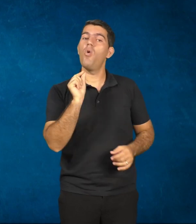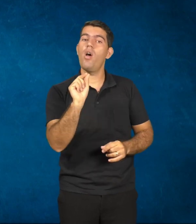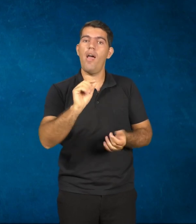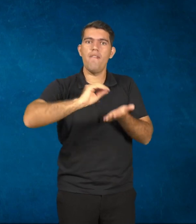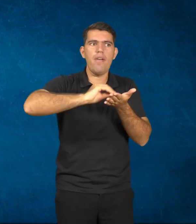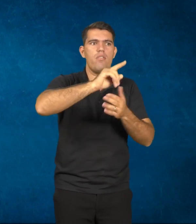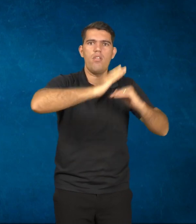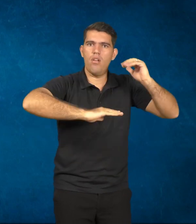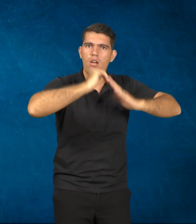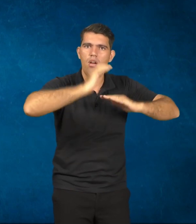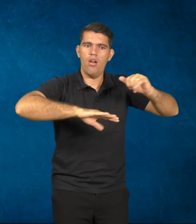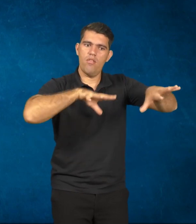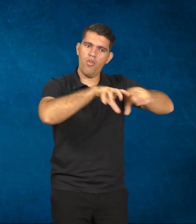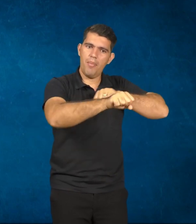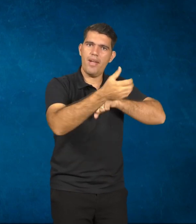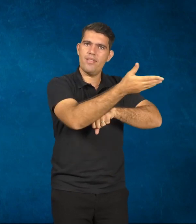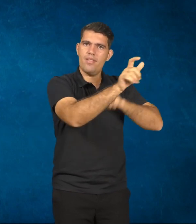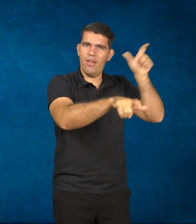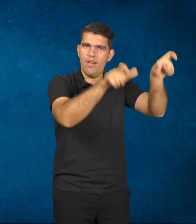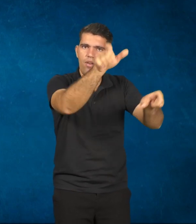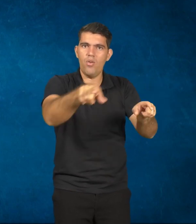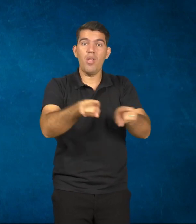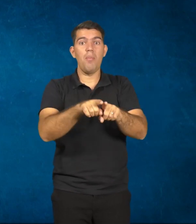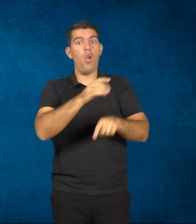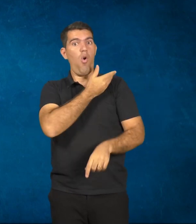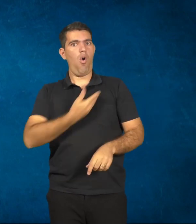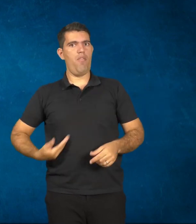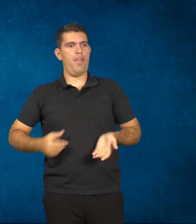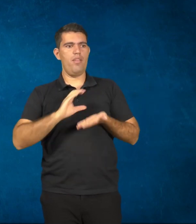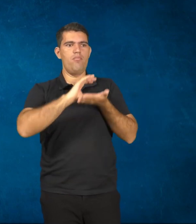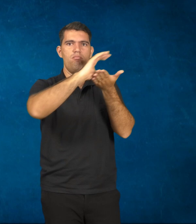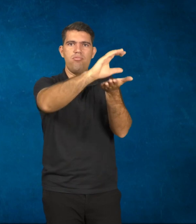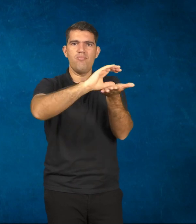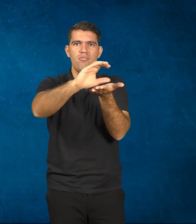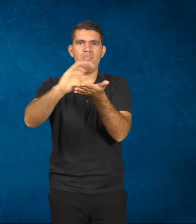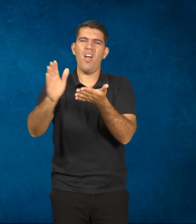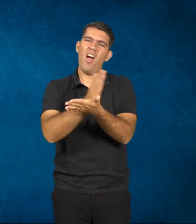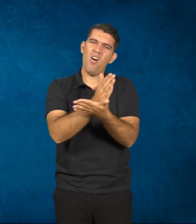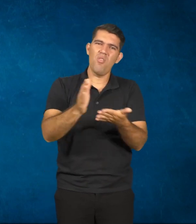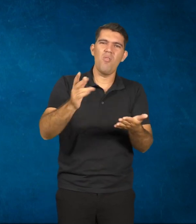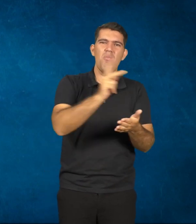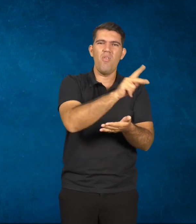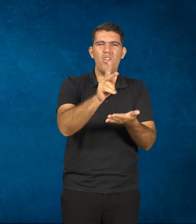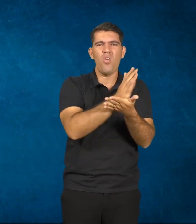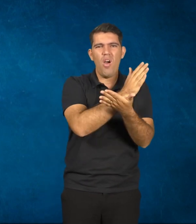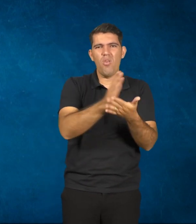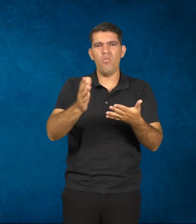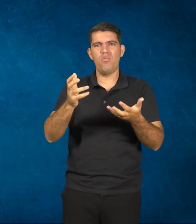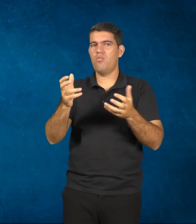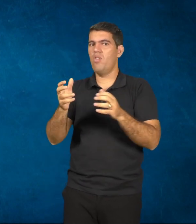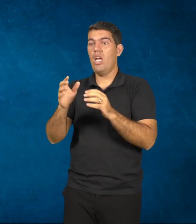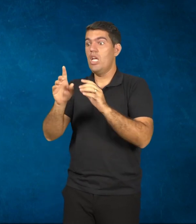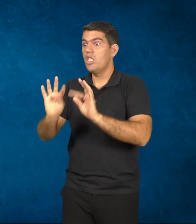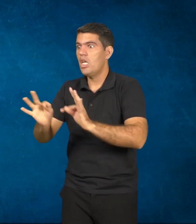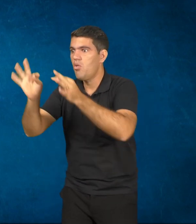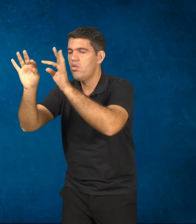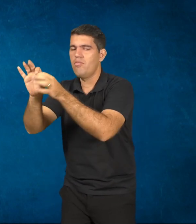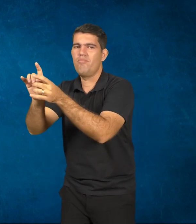de investimento governamental também contribui para o afastamento de alguns professores desse cenário digital. Como vemos, não é